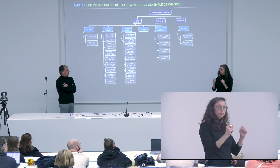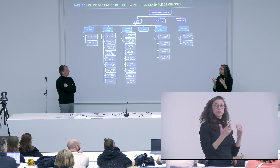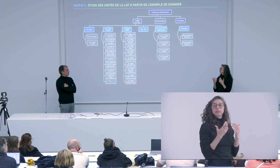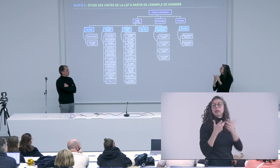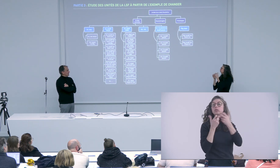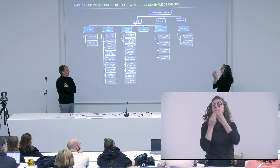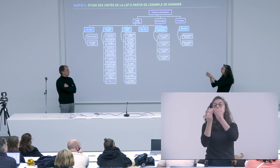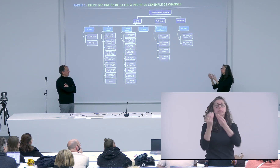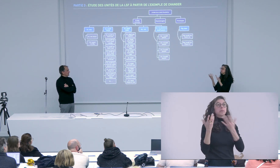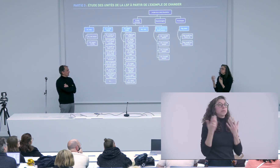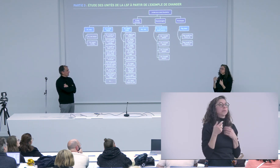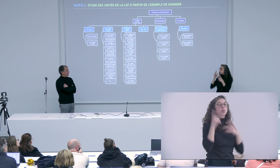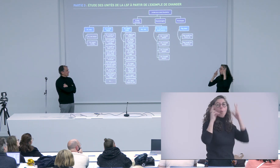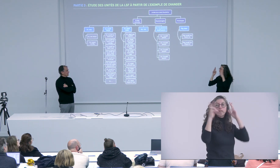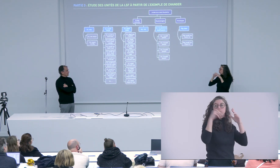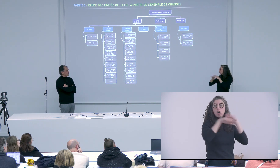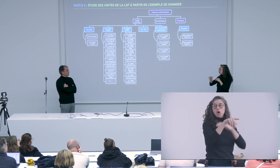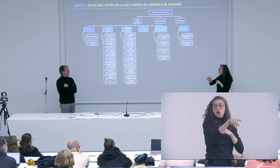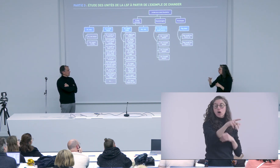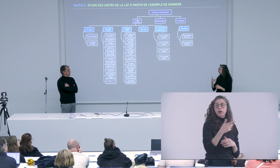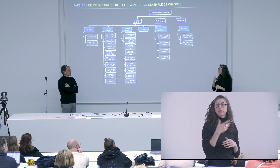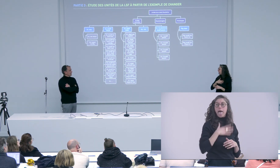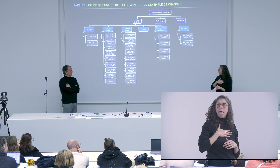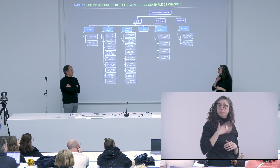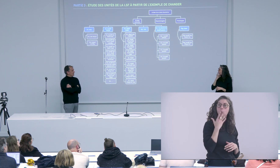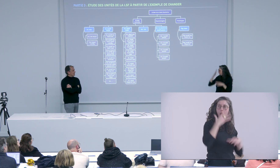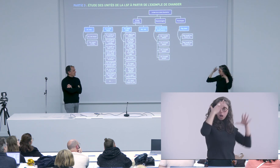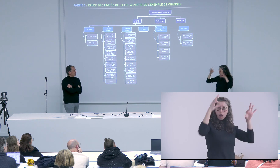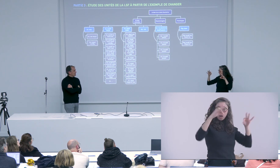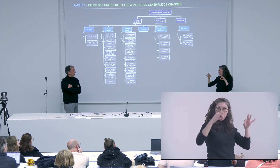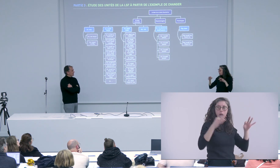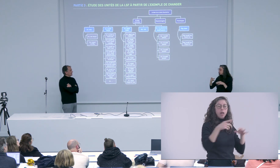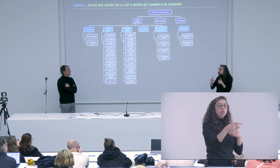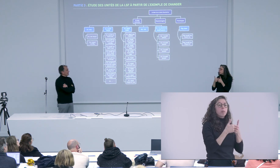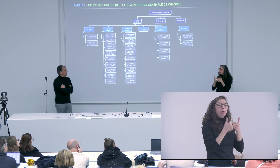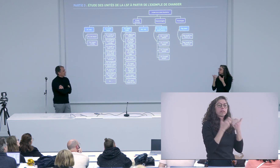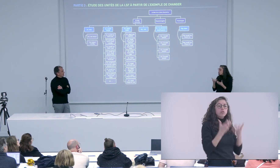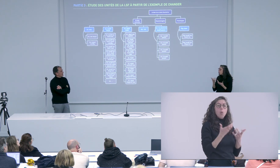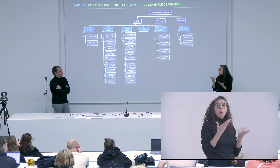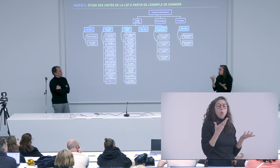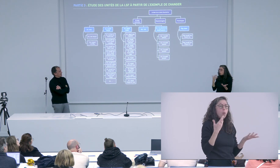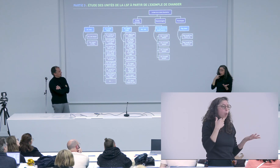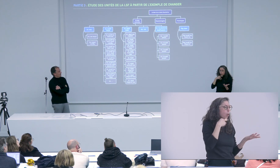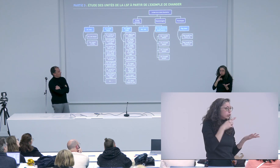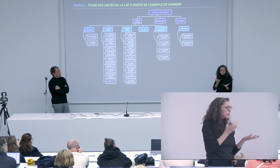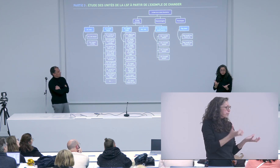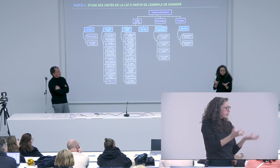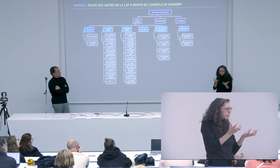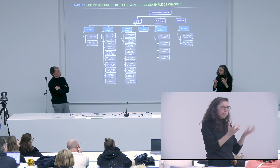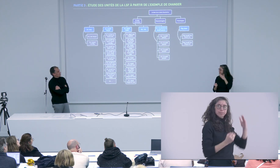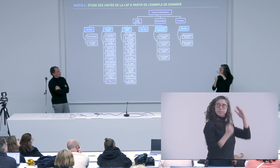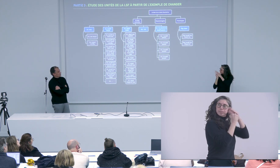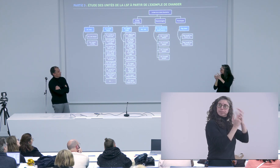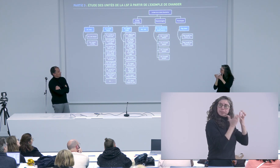noter ce que j'observe donc par exemple le signe tout à l'heure du coiffeur j'ai parlé tout à l'heure des